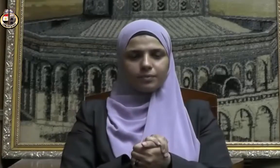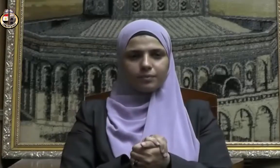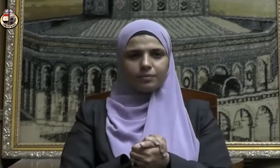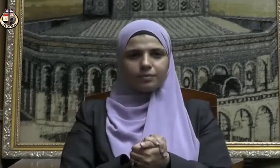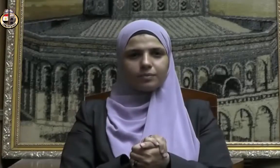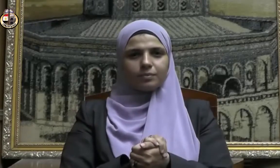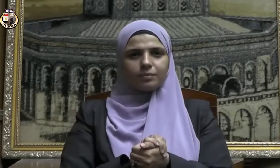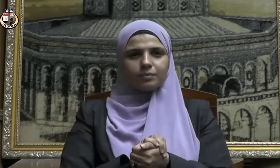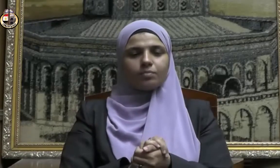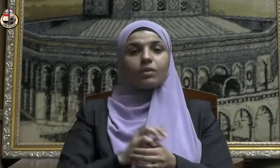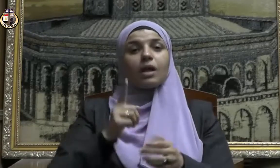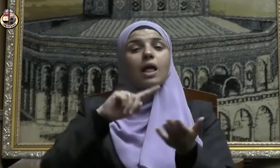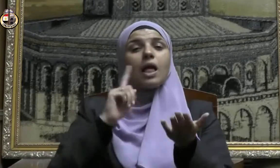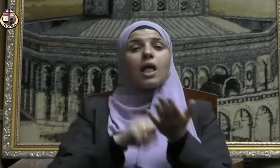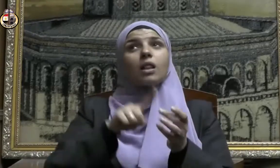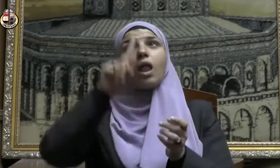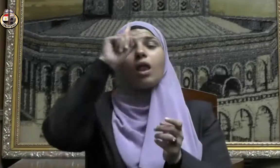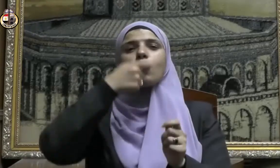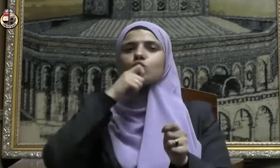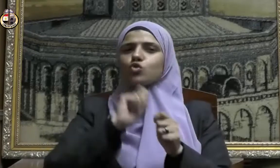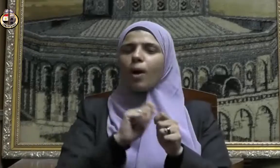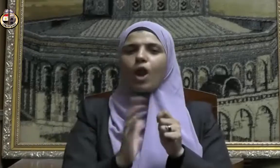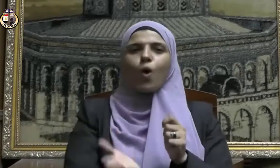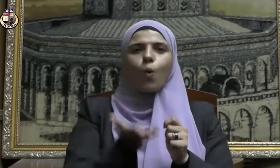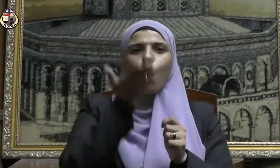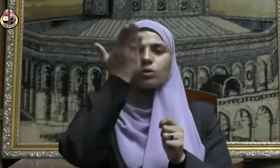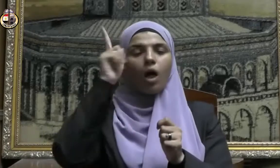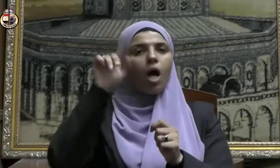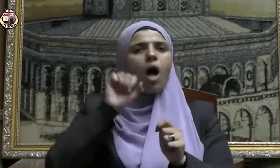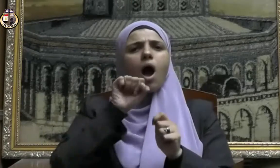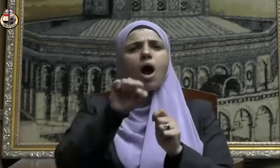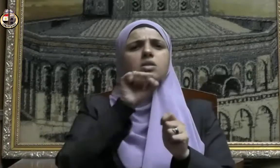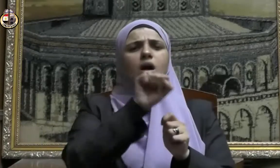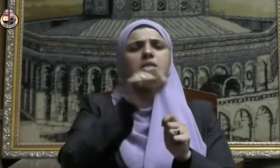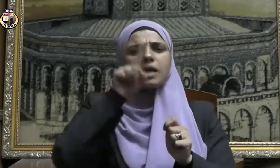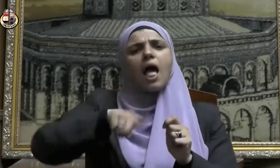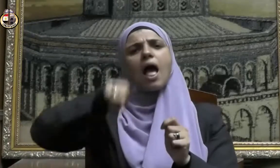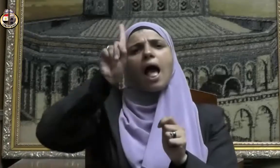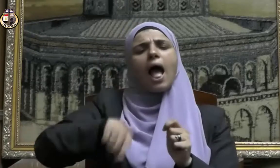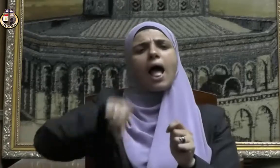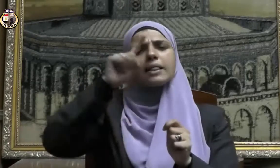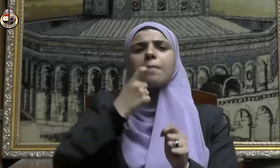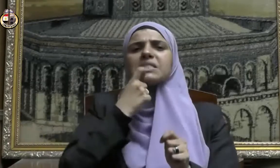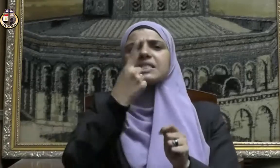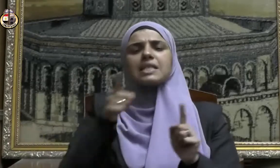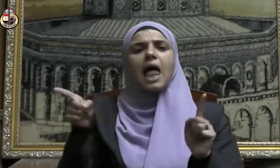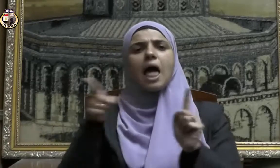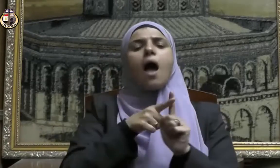فإن الله عز وجل قد اختص من أيام الدهر مواسم